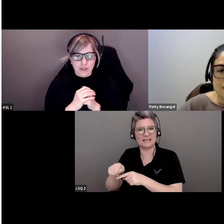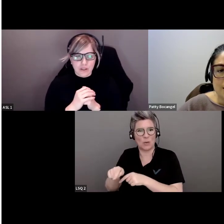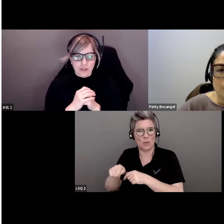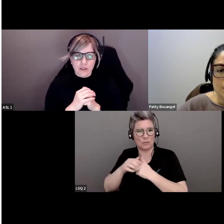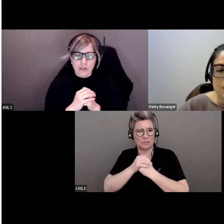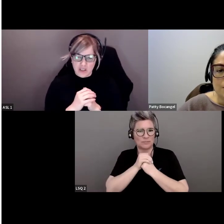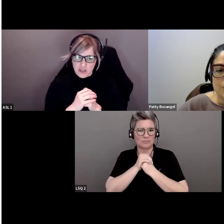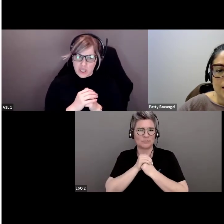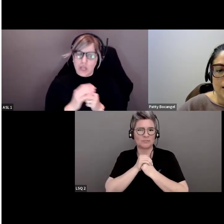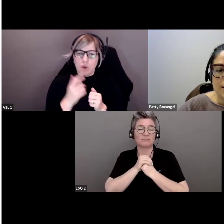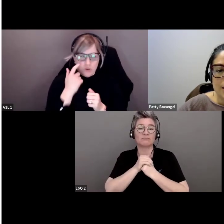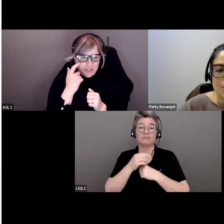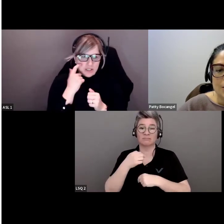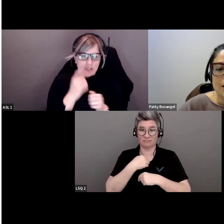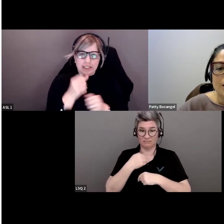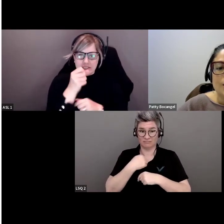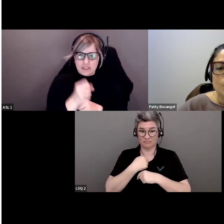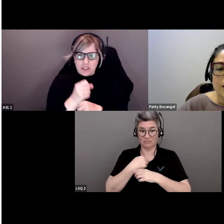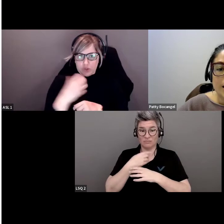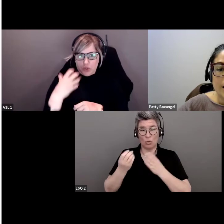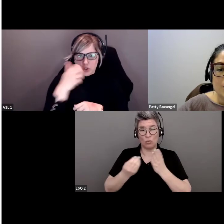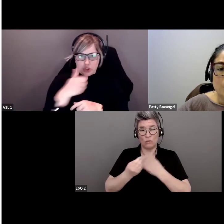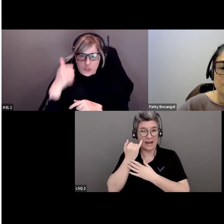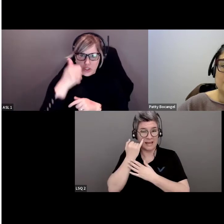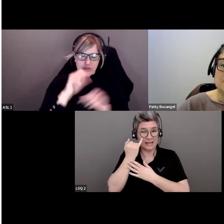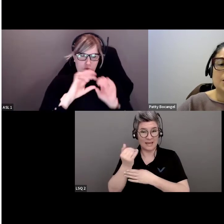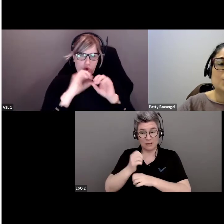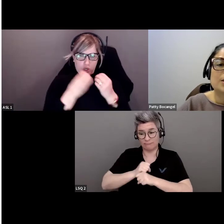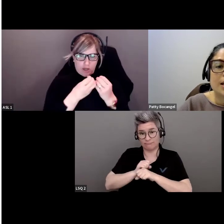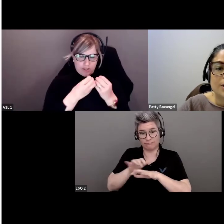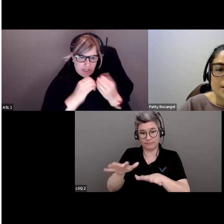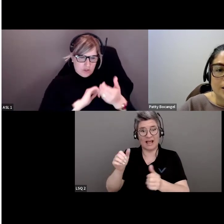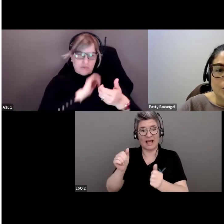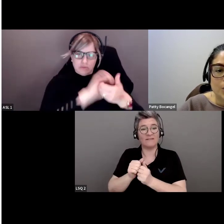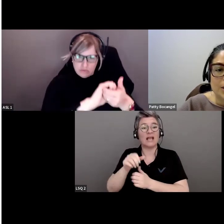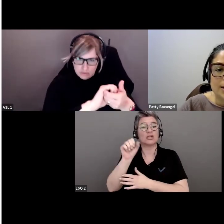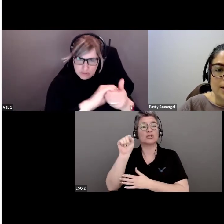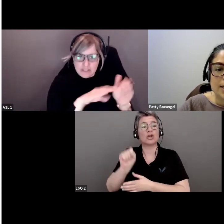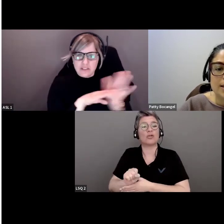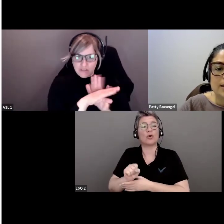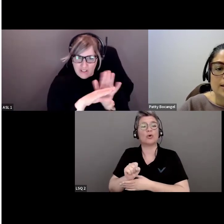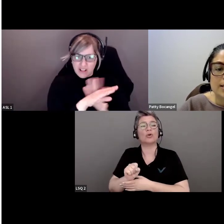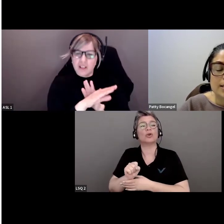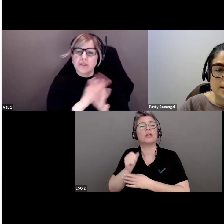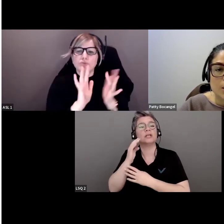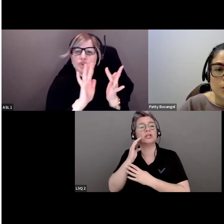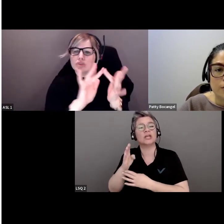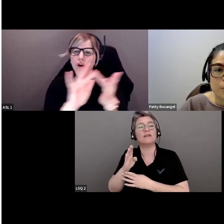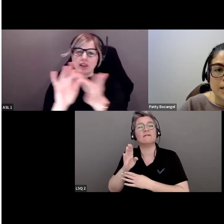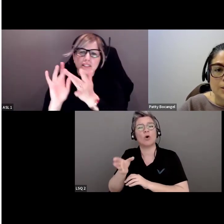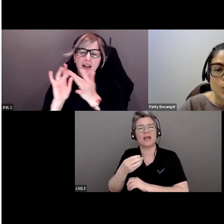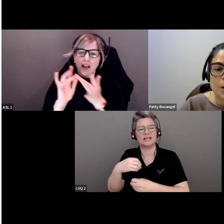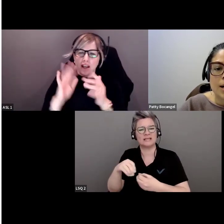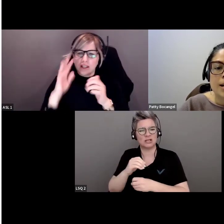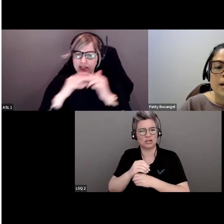Nous avons lancé une initiative avec Southern Chiefs Organizations pour